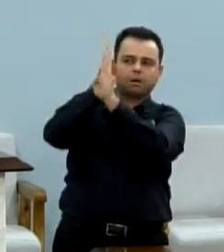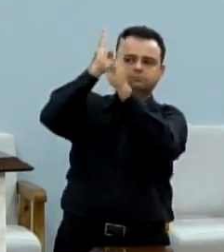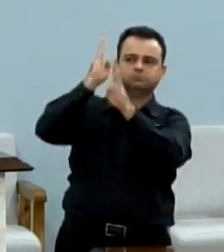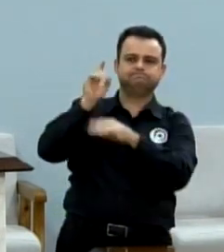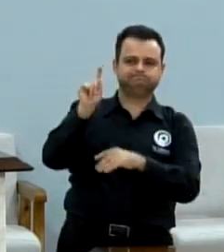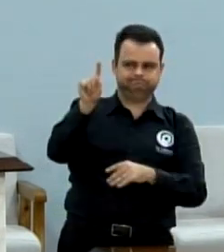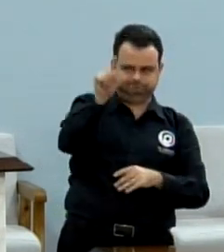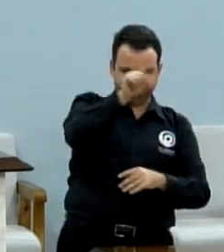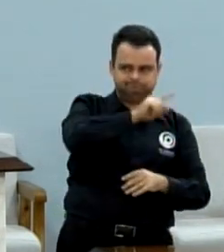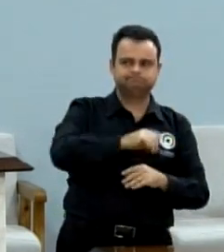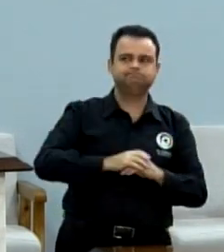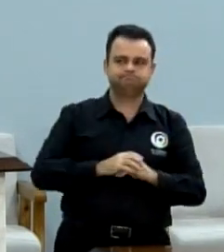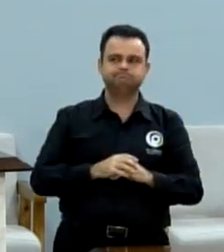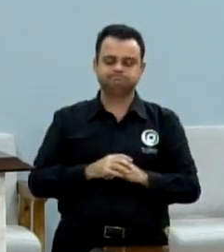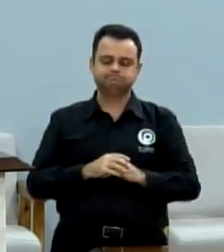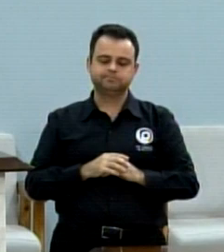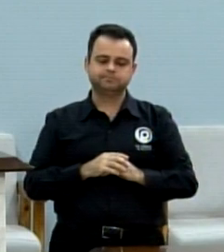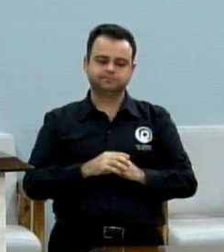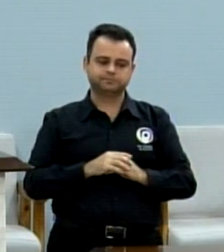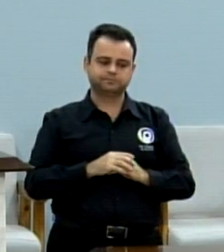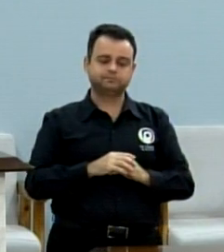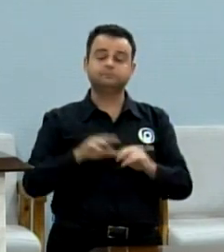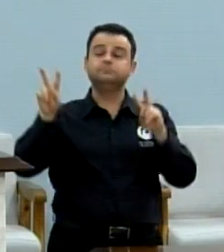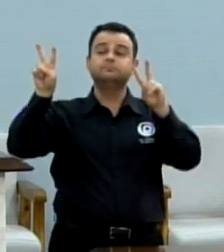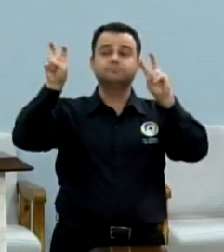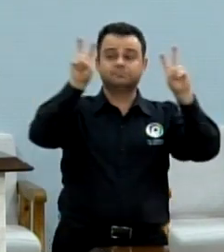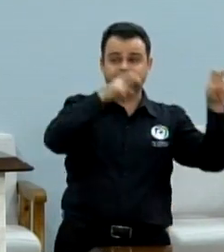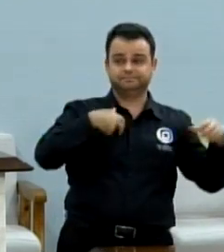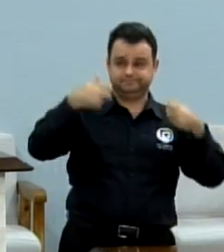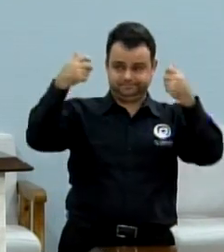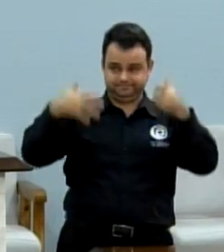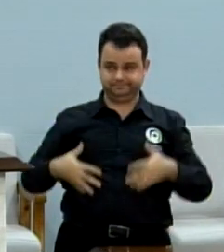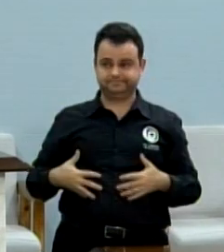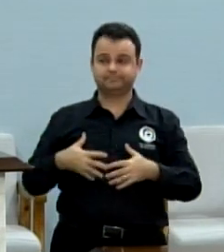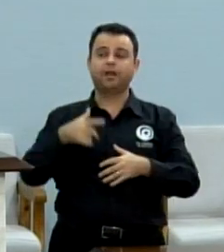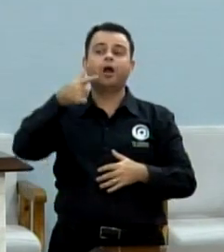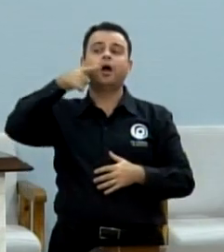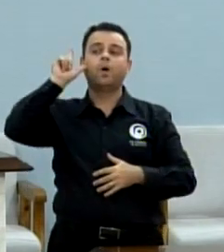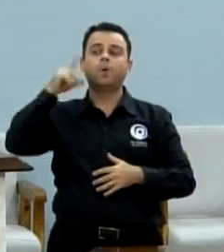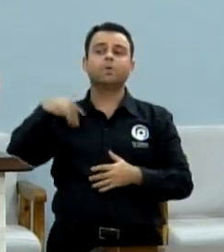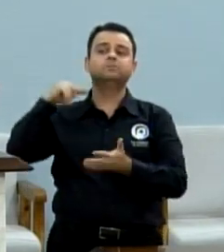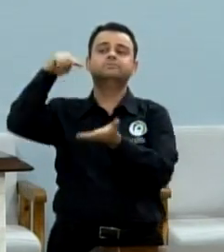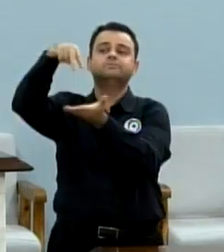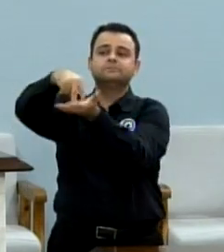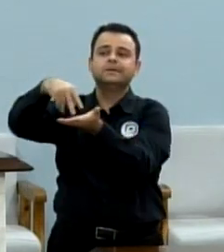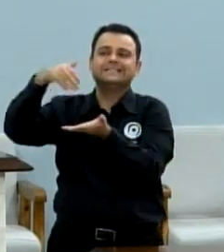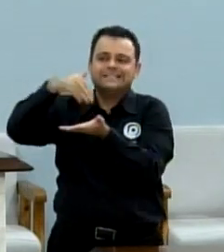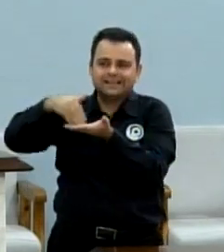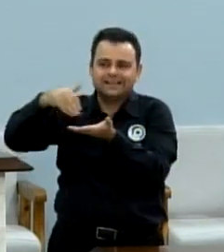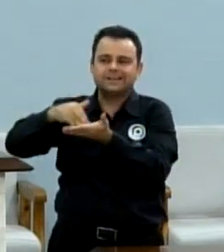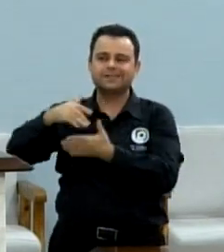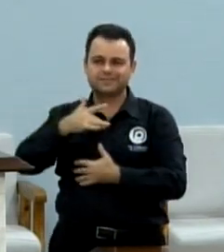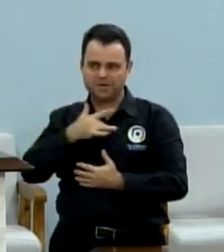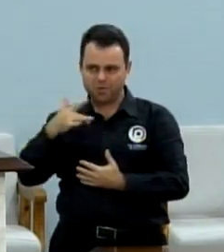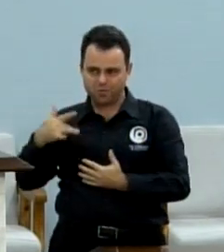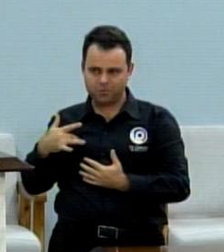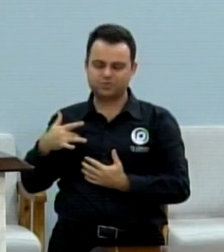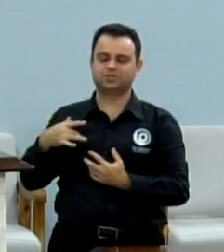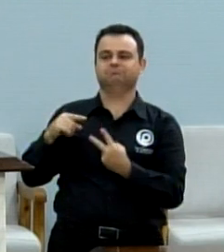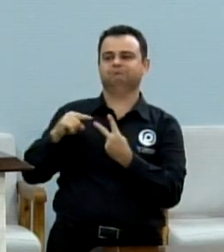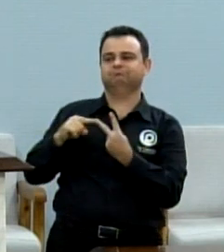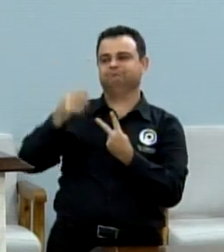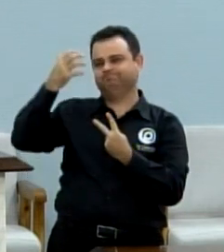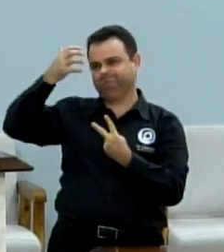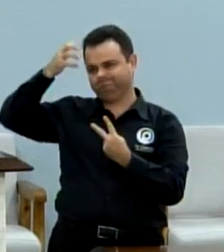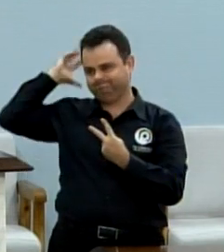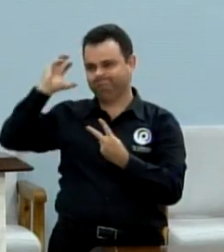Bom, eu vou falar de alguns assuntos aqui. Ontem nós estivemos na Secretaria da Saúde, vereador Odélio Chaves esteve,